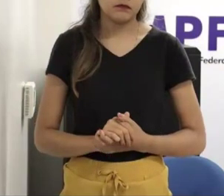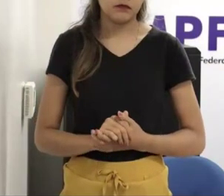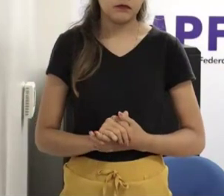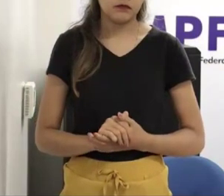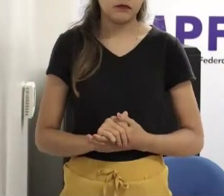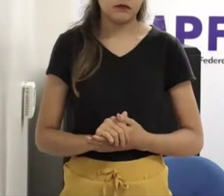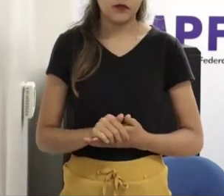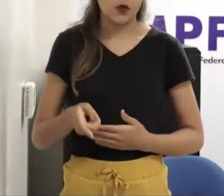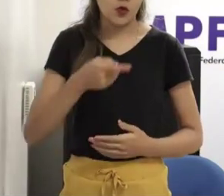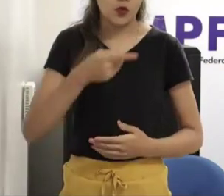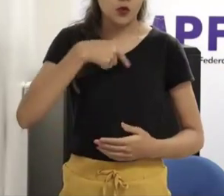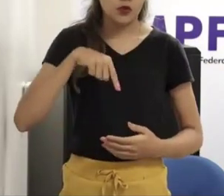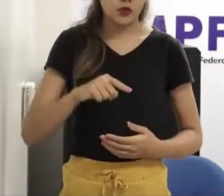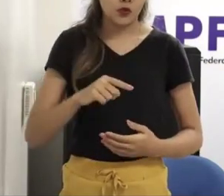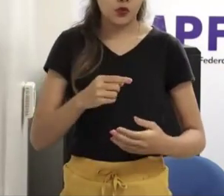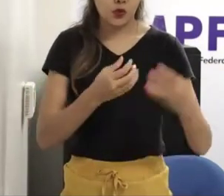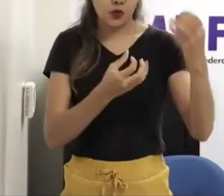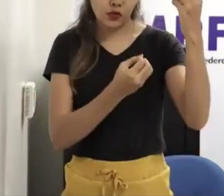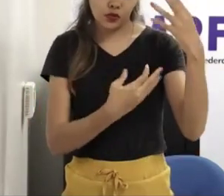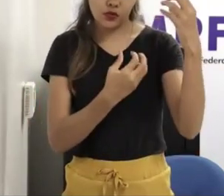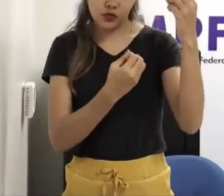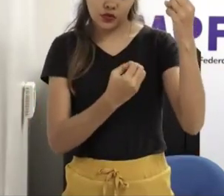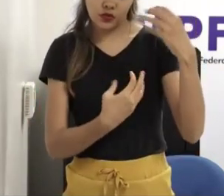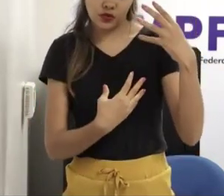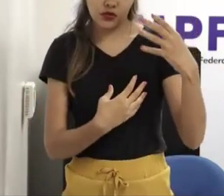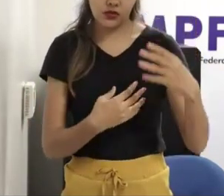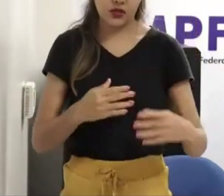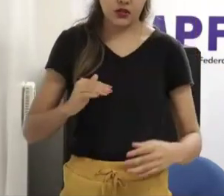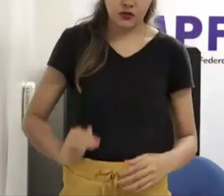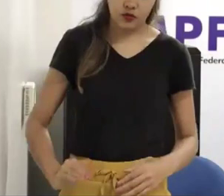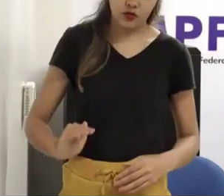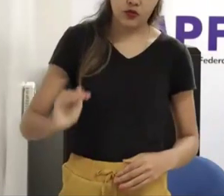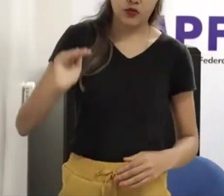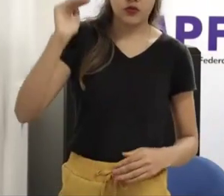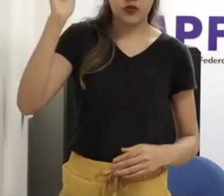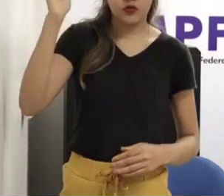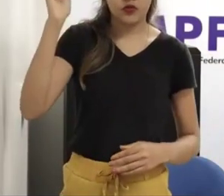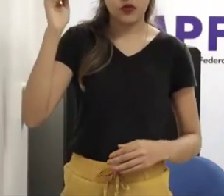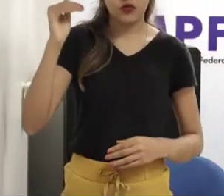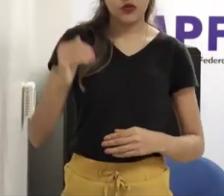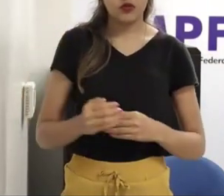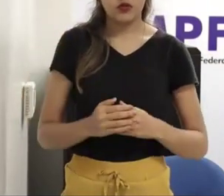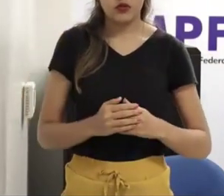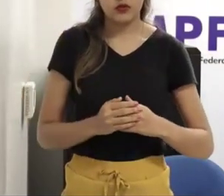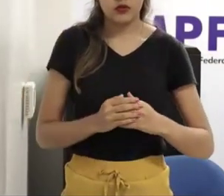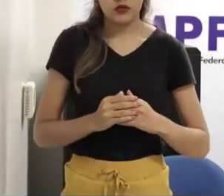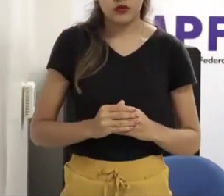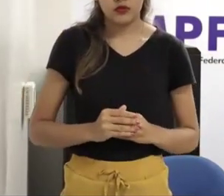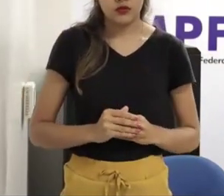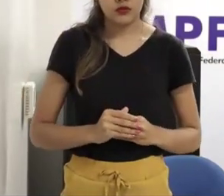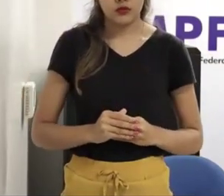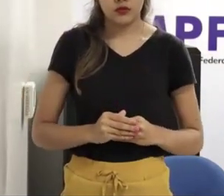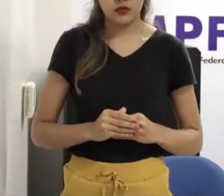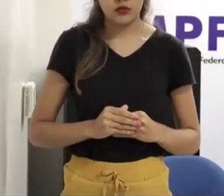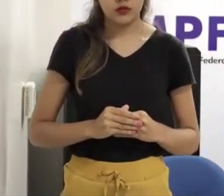Alguns com 11, 12, o amigo falando de masturbação, entrando num site, mas tem gente que é